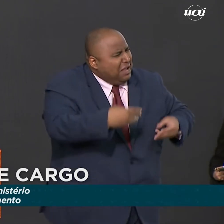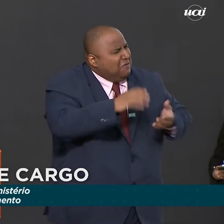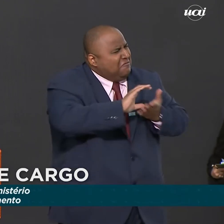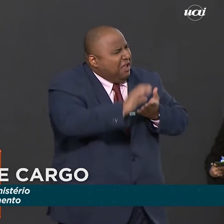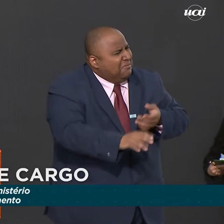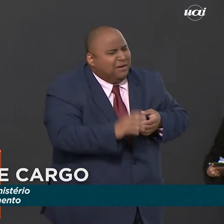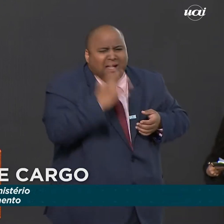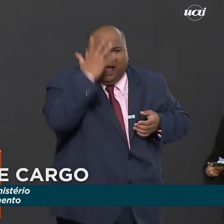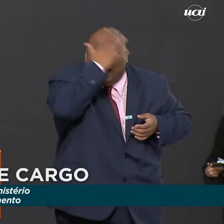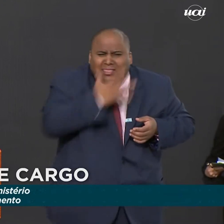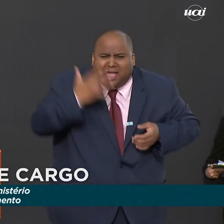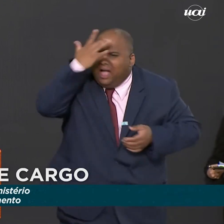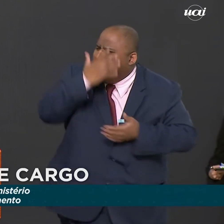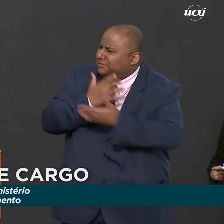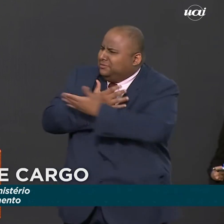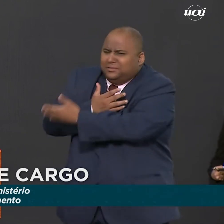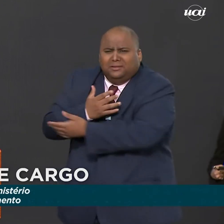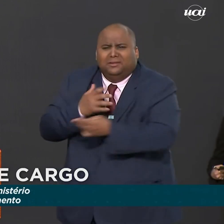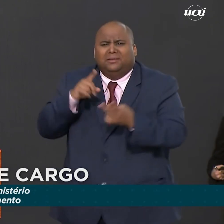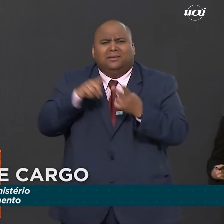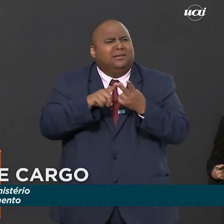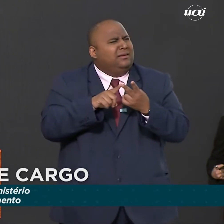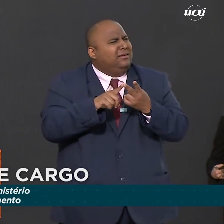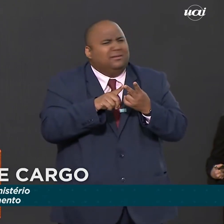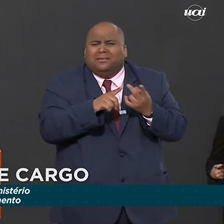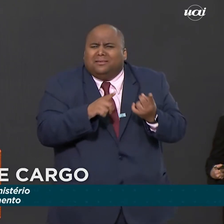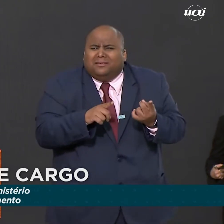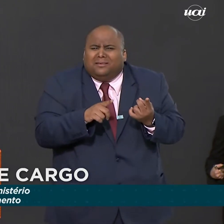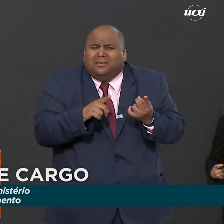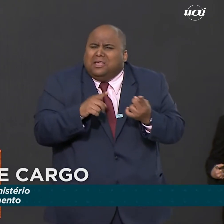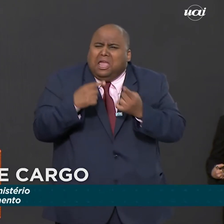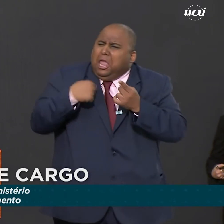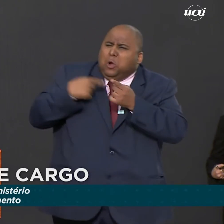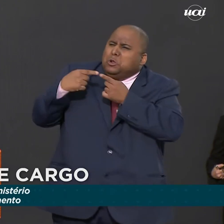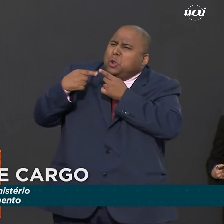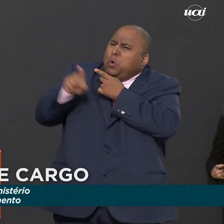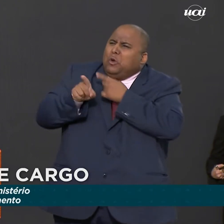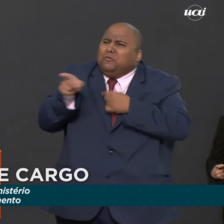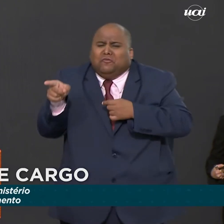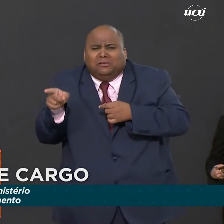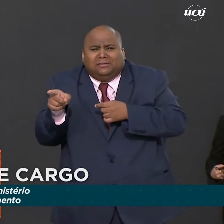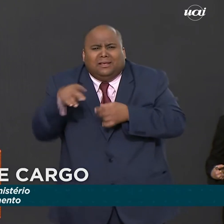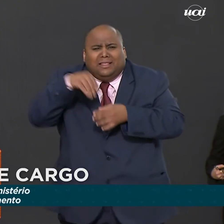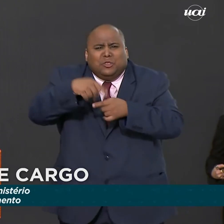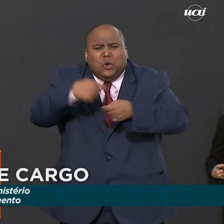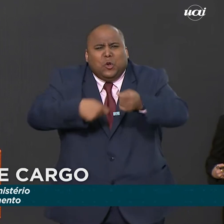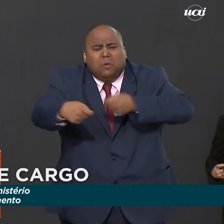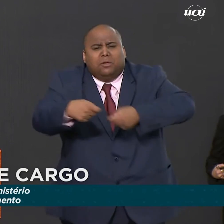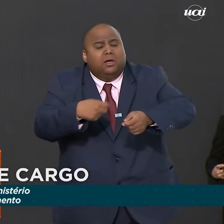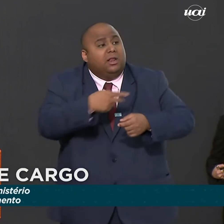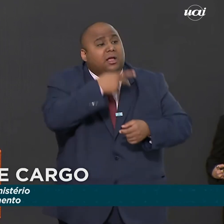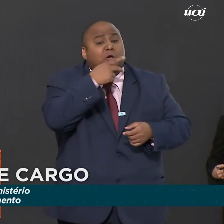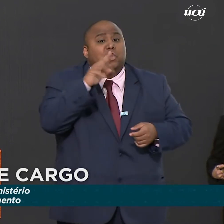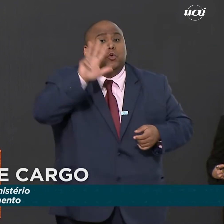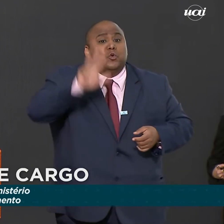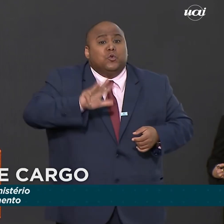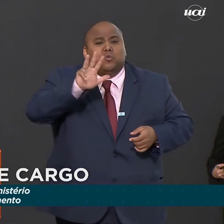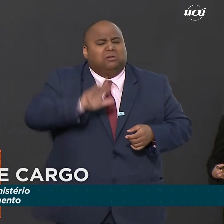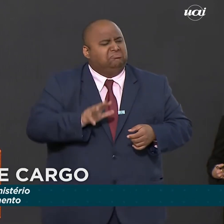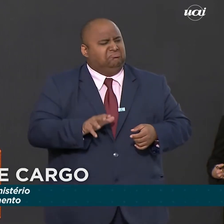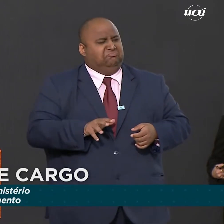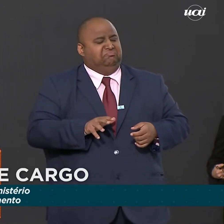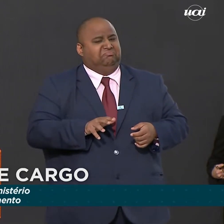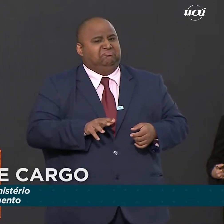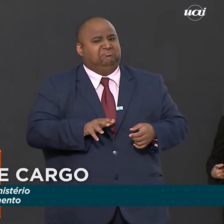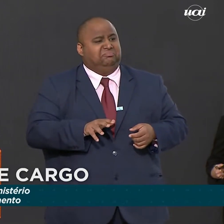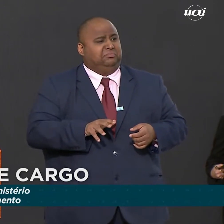ministro Haddad, ministro Alckmin, ministro Ester, nós temos divergências econômicas. Ele simplesmente me ignorou como